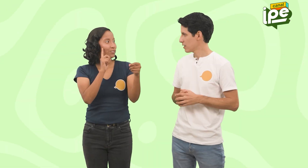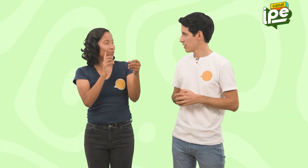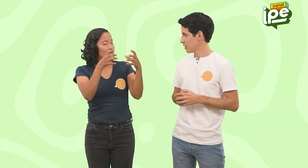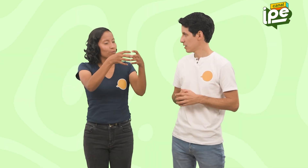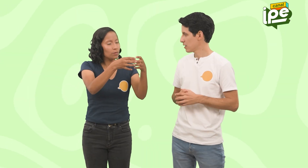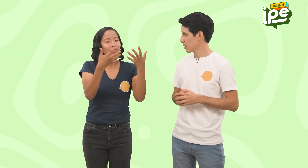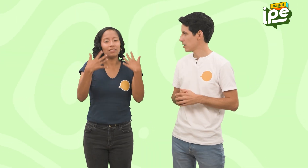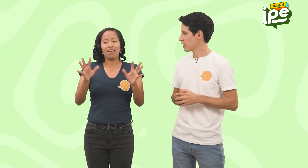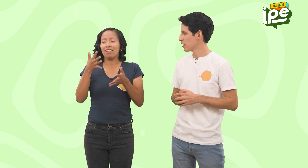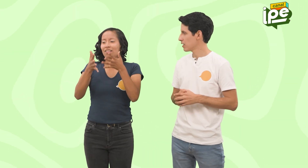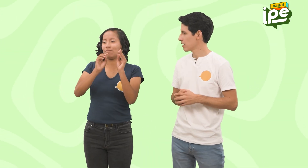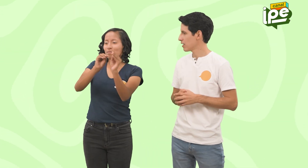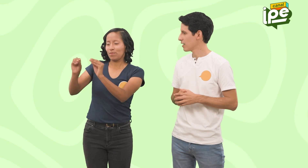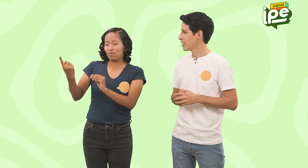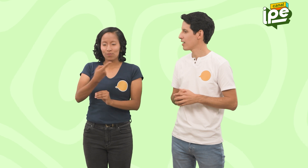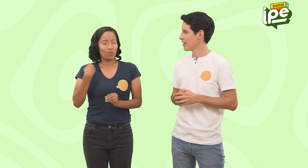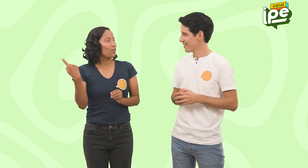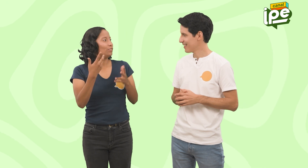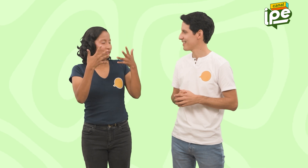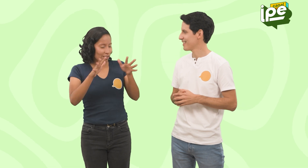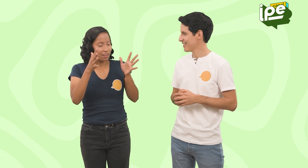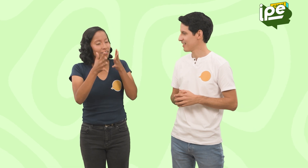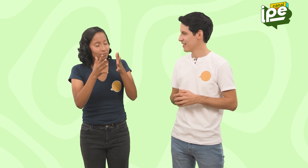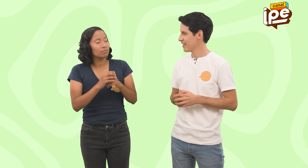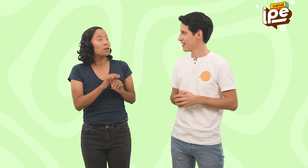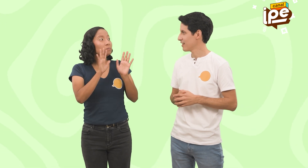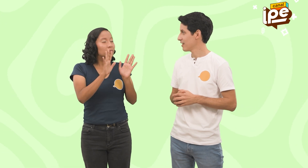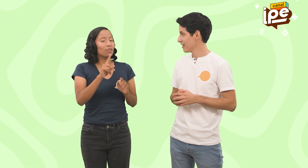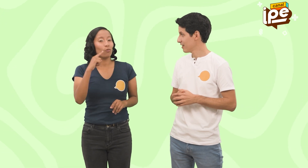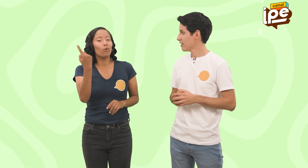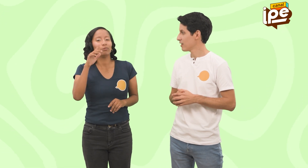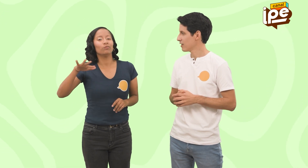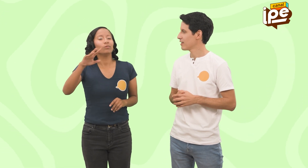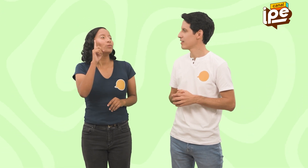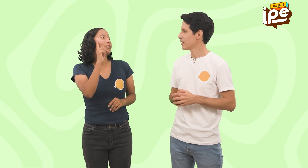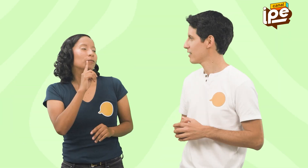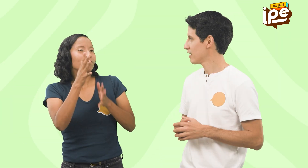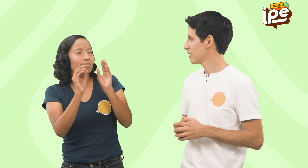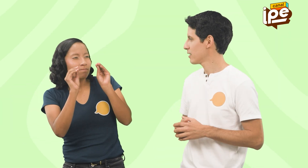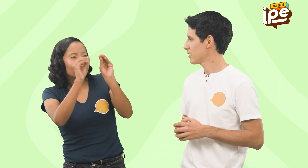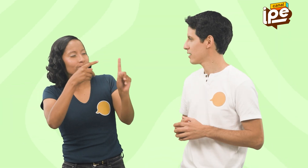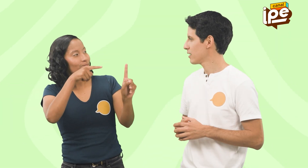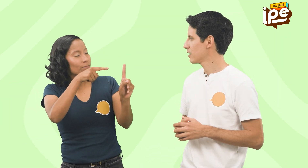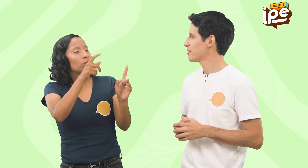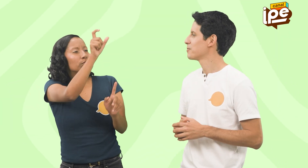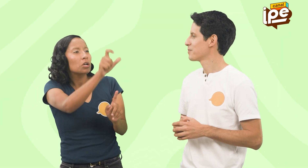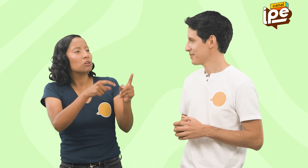nuestro nombre en señas El cual es puesto por la propia comunidad Solo los sordos pueden poner los nombres en señas y lo